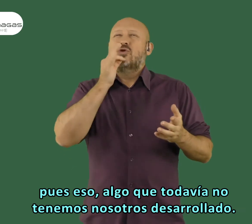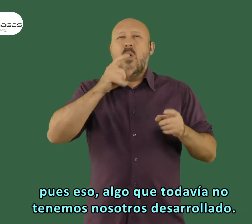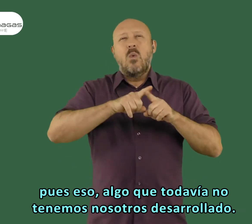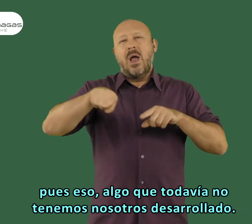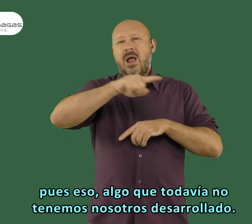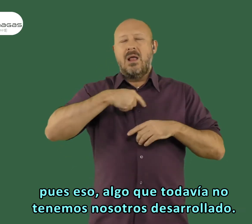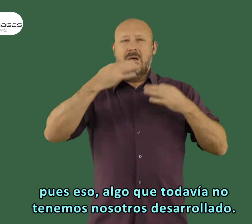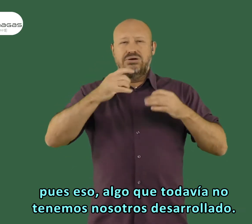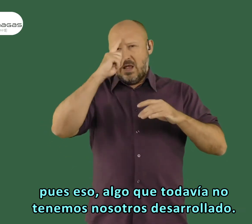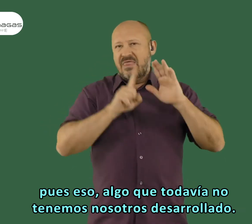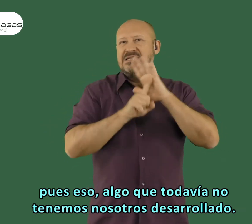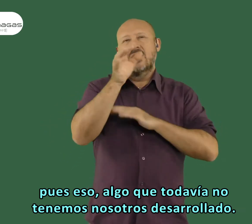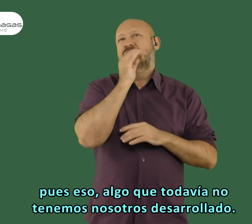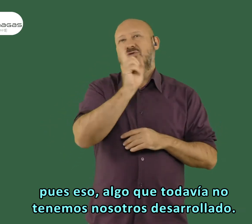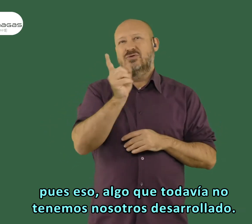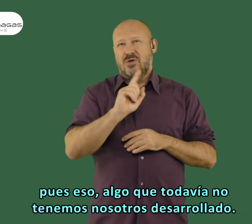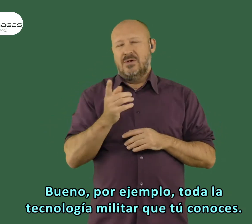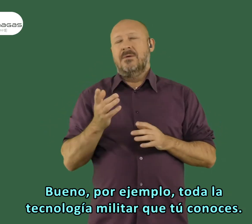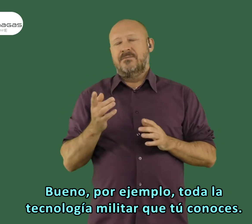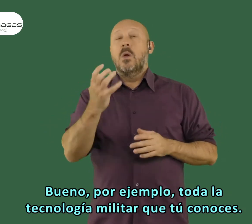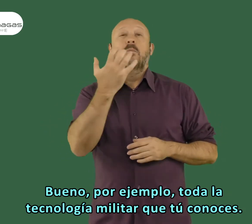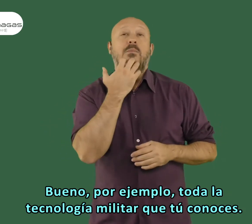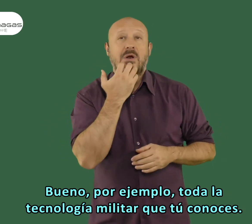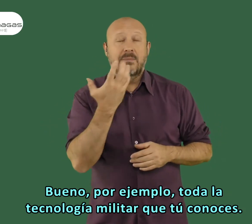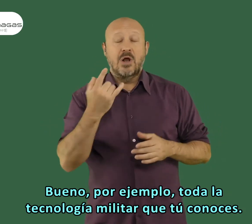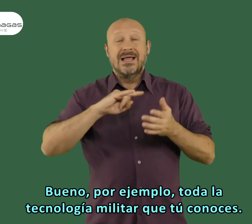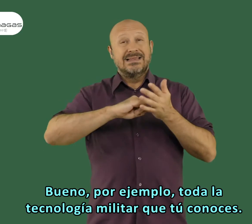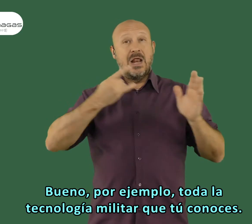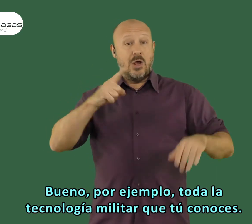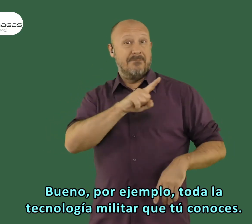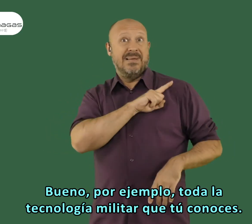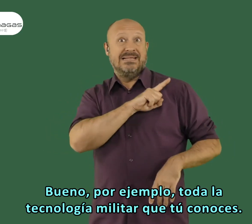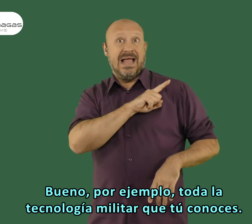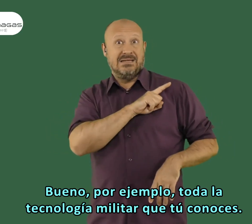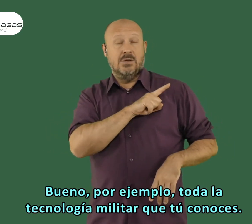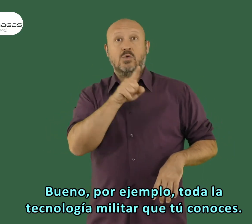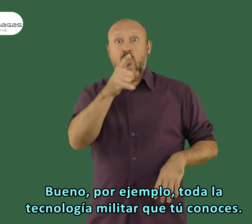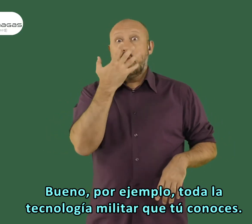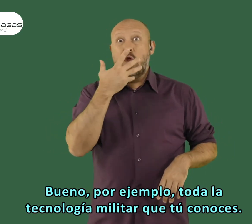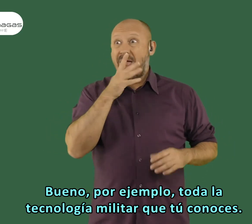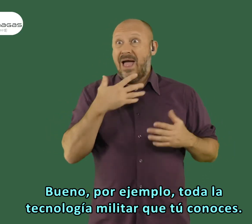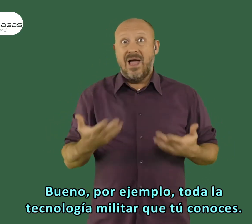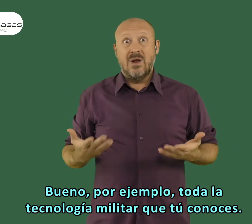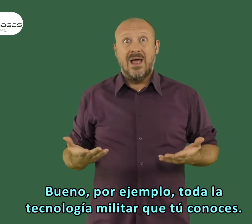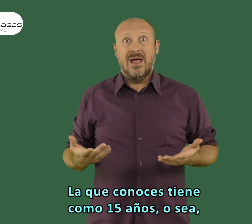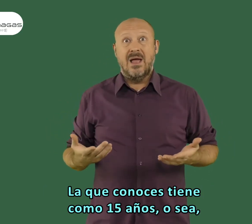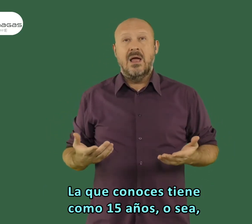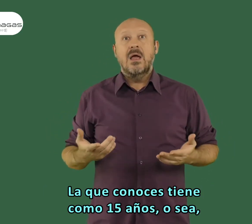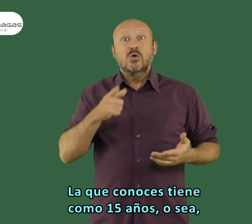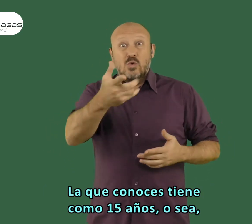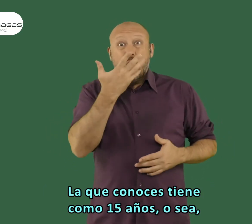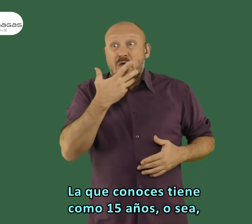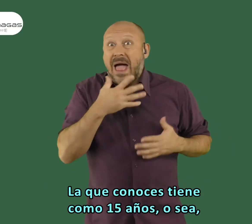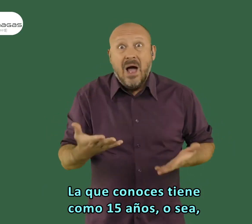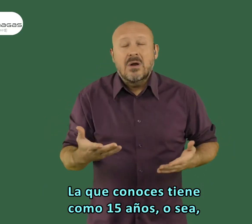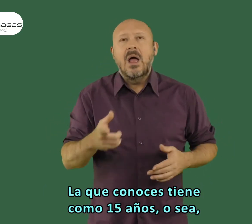algo que todavía no tenemos nosotros desarrollado, ¿no? Bueno, por ejemplo, toda la tecnología militar que tú conoces,